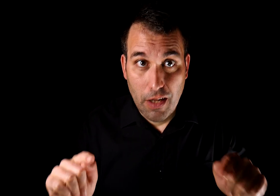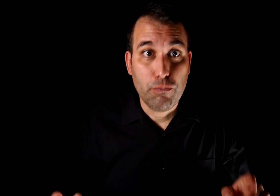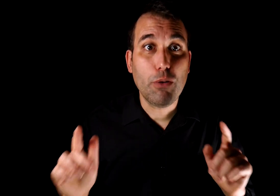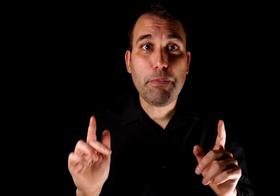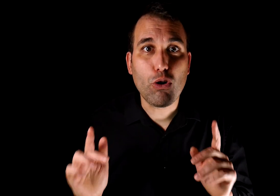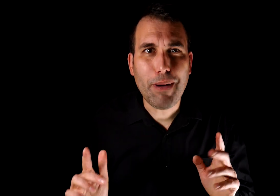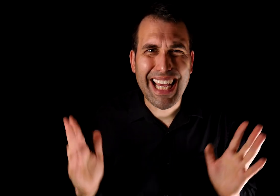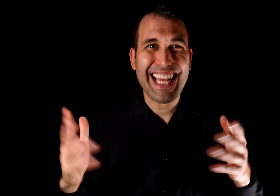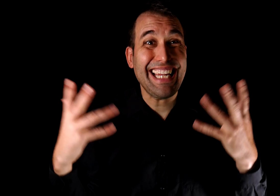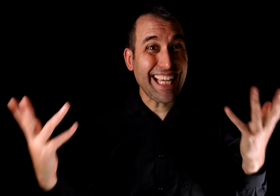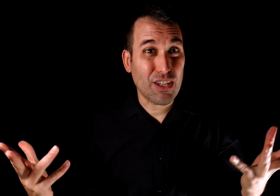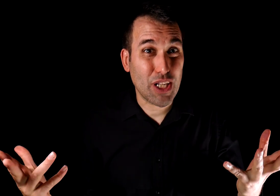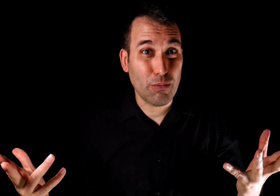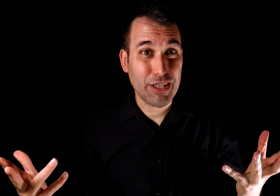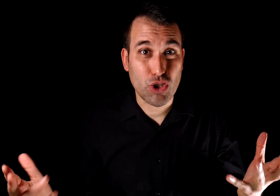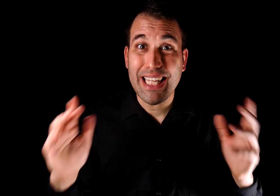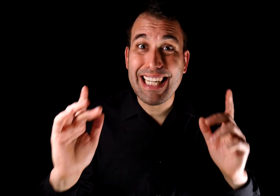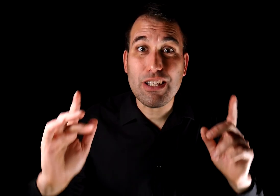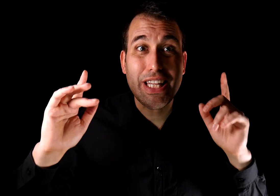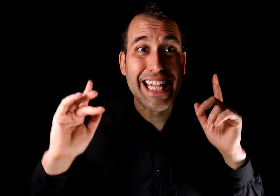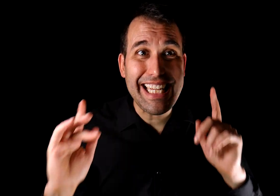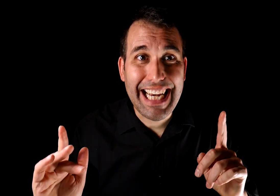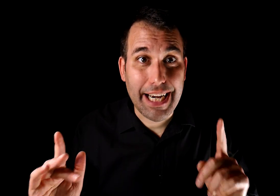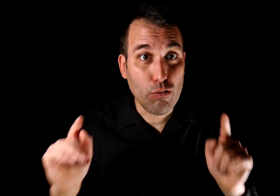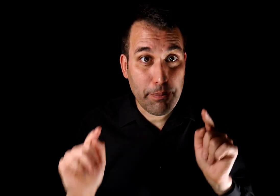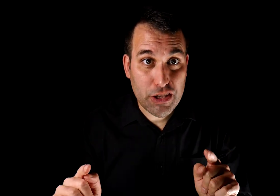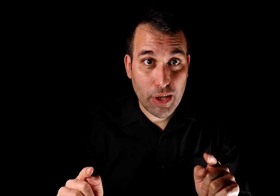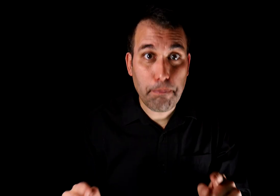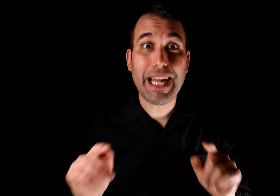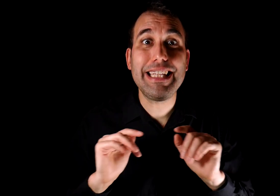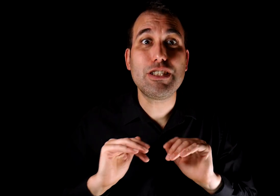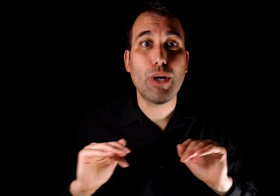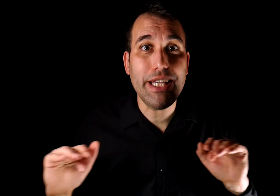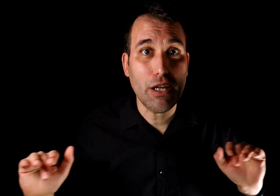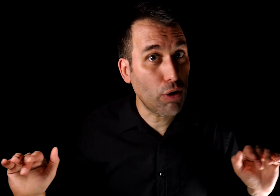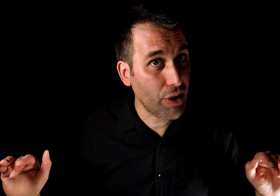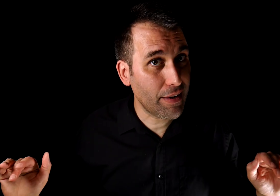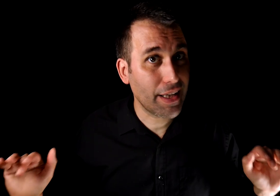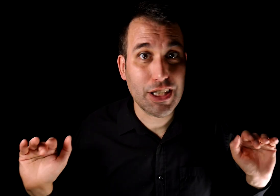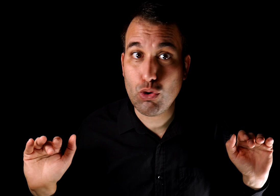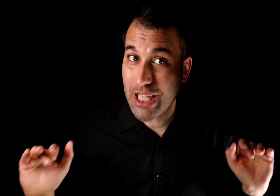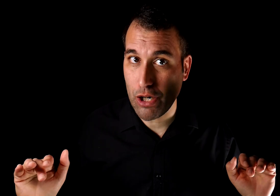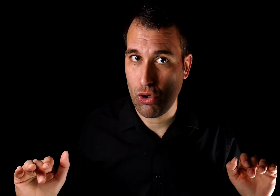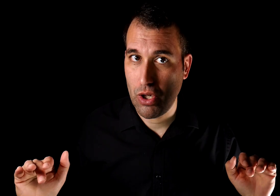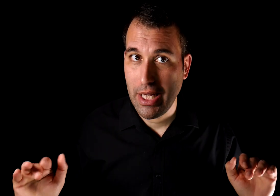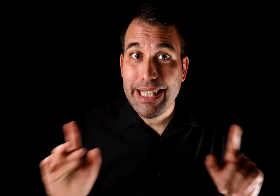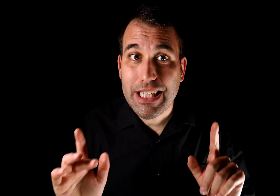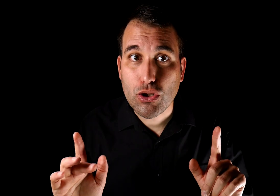No me preocupa la calidad de los argumentos, trato de denigrar a una persona para disuadir a una audiencia de escucharlo. Y eso